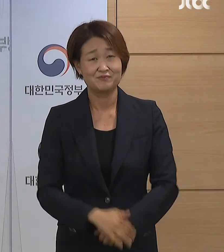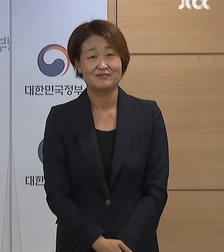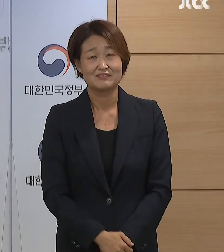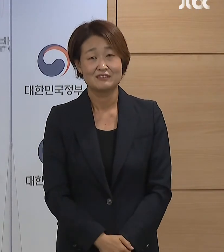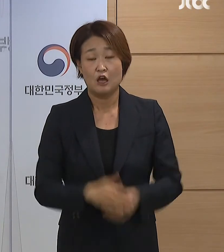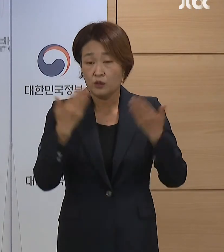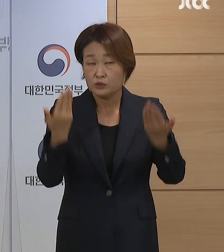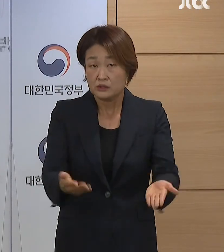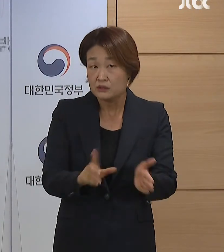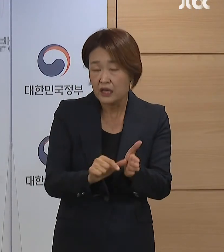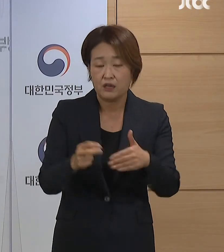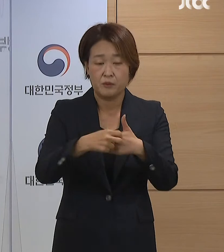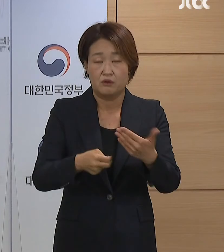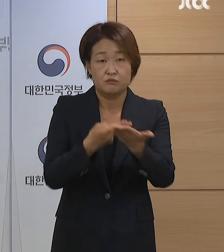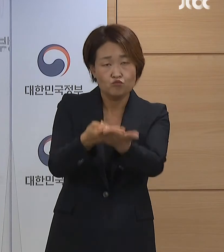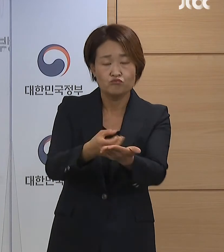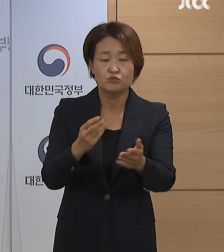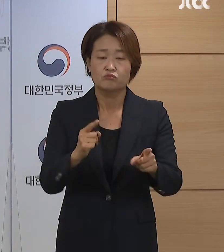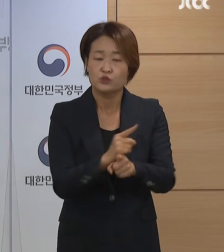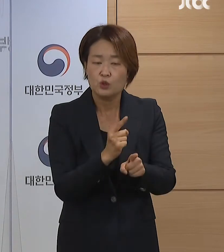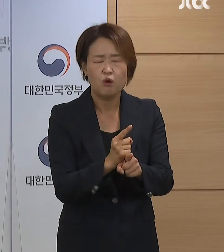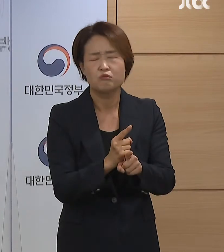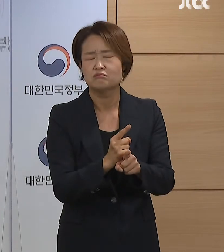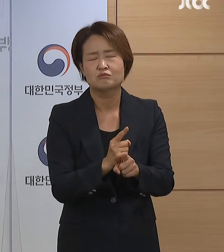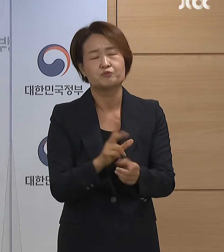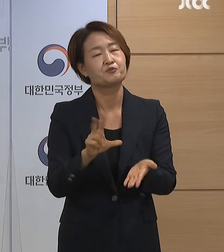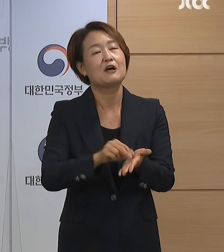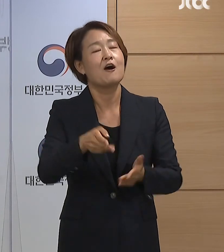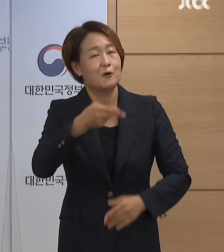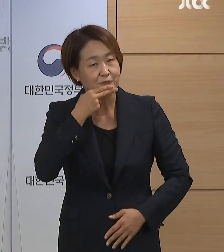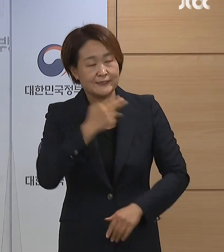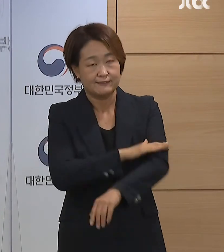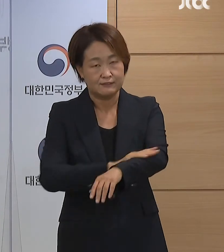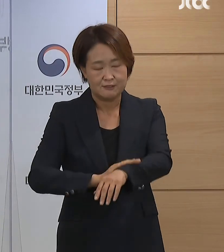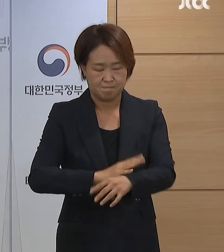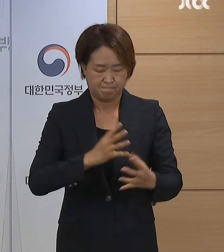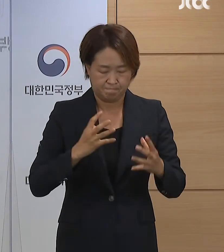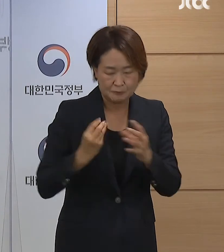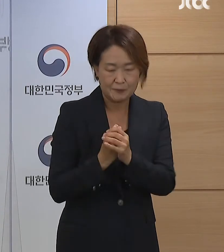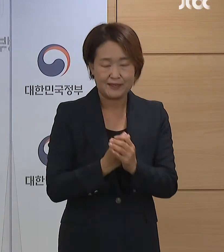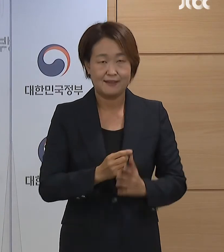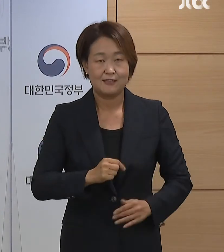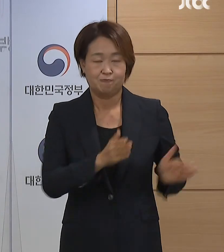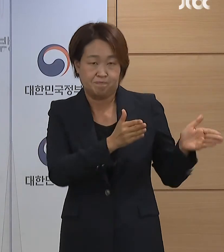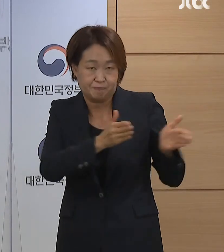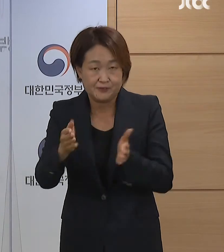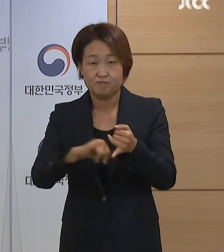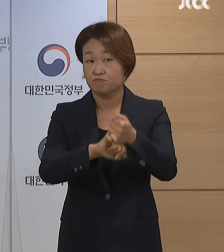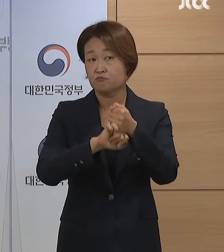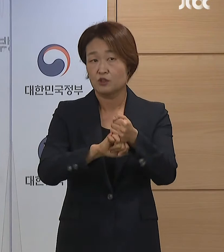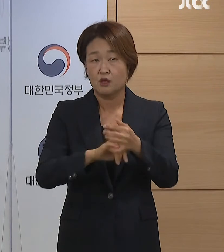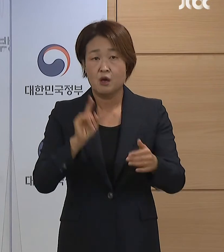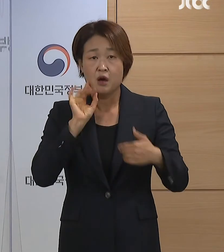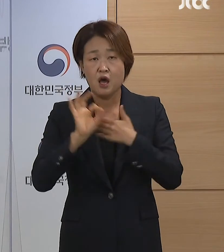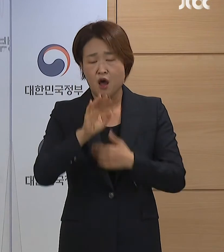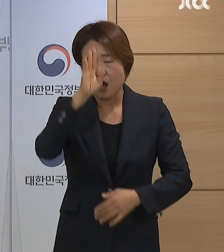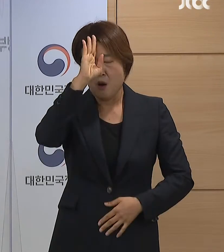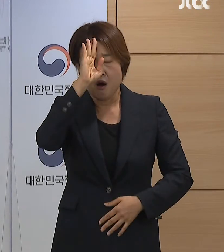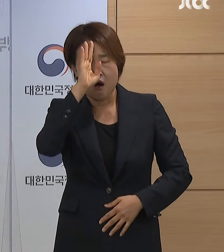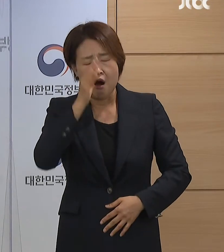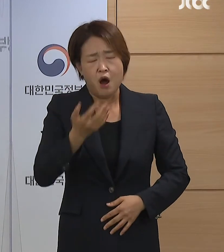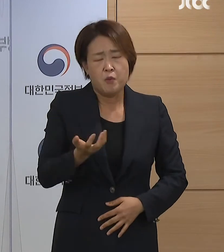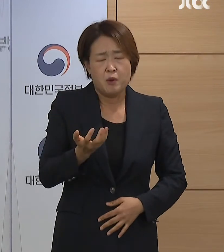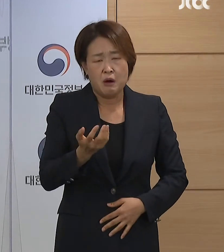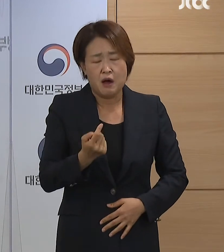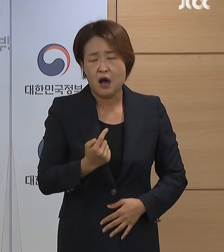연휴 기간 동안 입원과 치료에도 차질이 없도록 철저히 준비를 하겠습니다. 입원이 필요하시면 원수도 진료기관이나